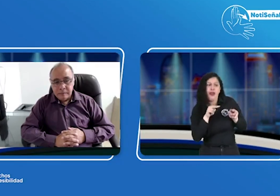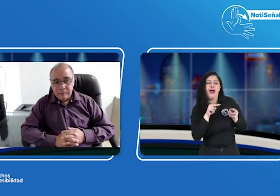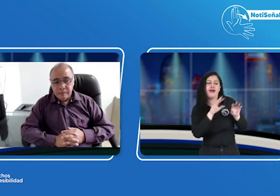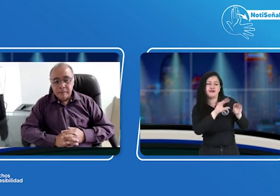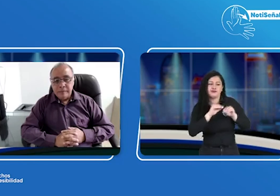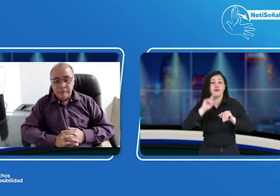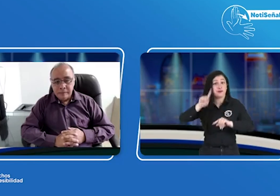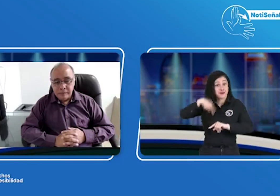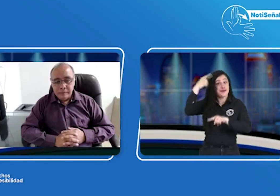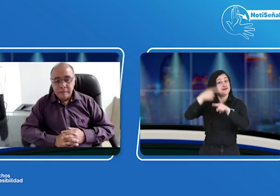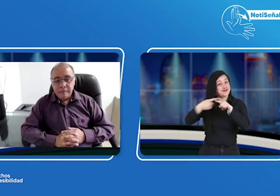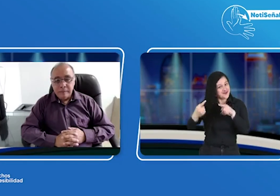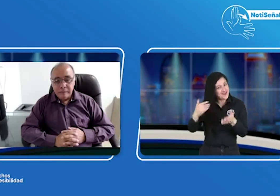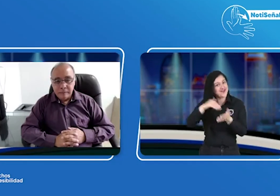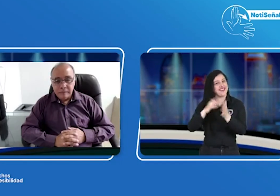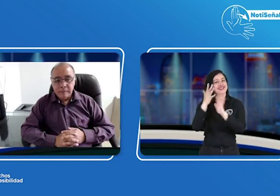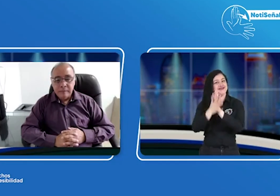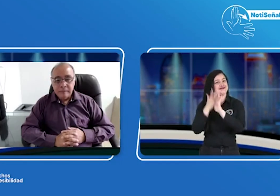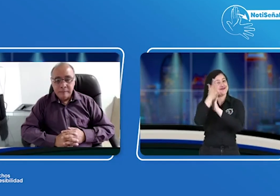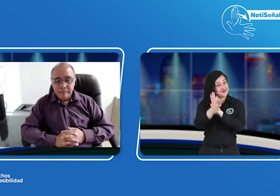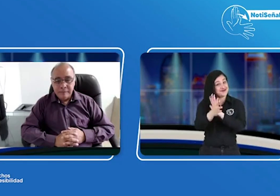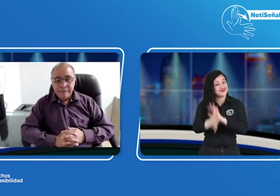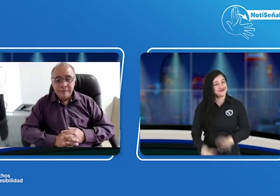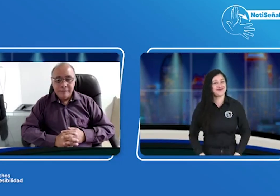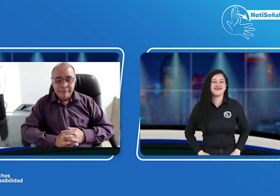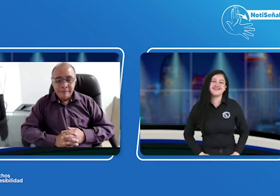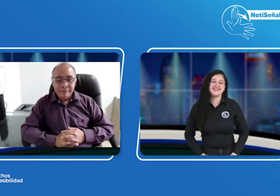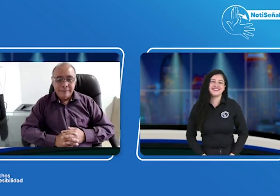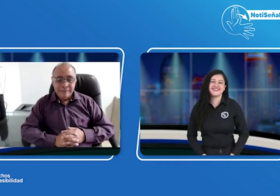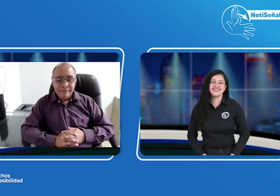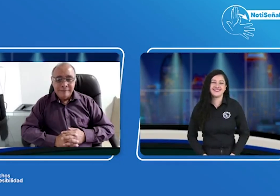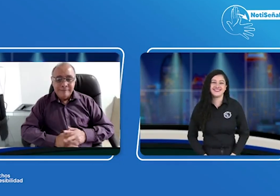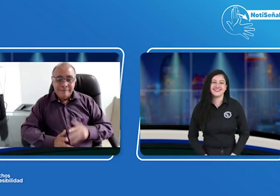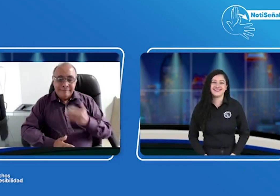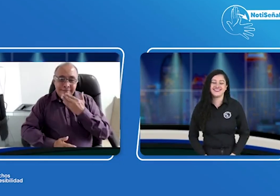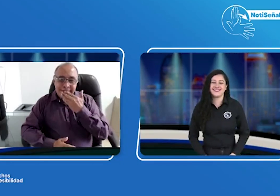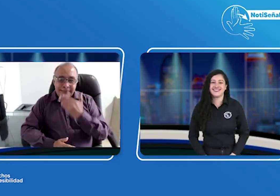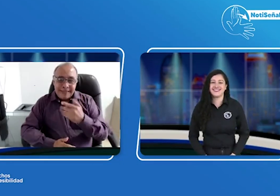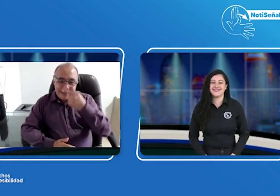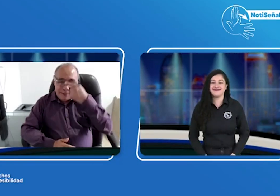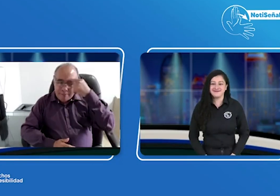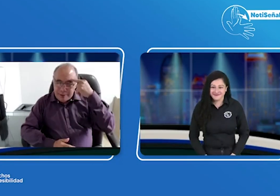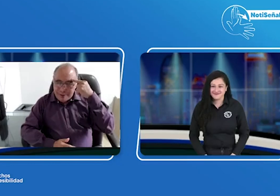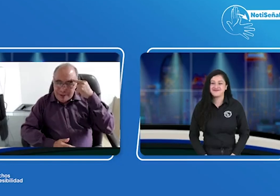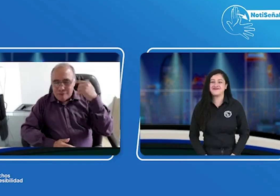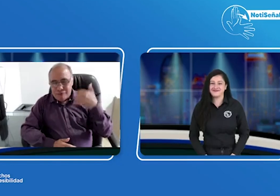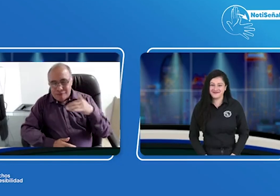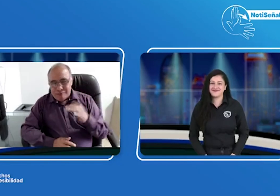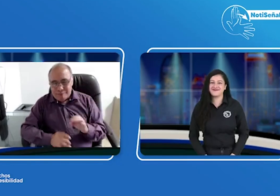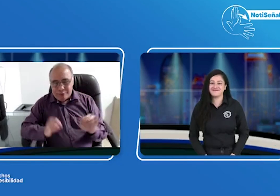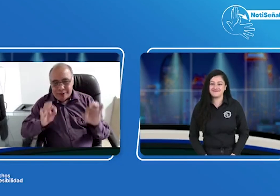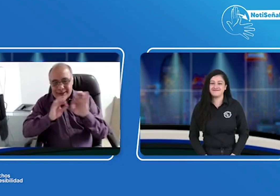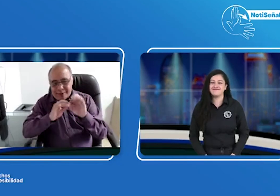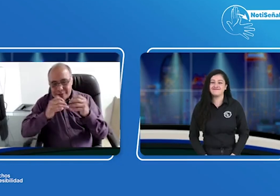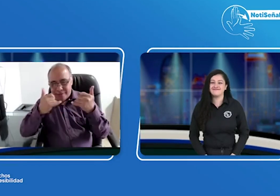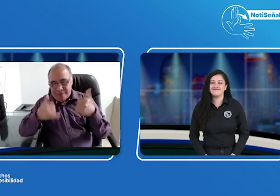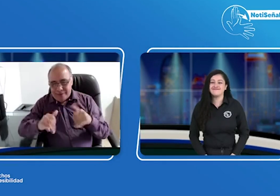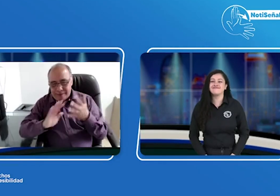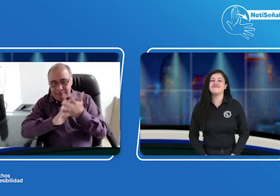preguntas para también contestarlas en nuestra próxima emisión la otra semana de noticienales gracias